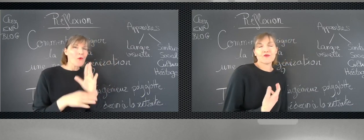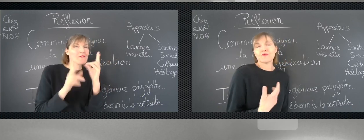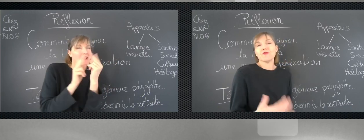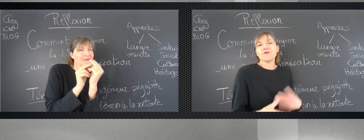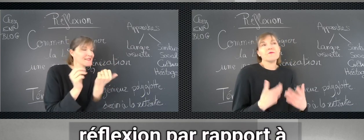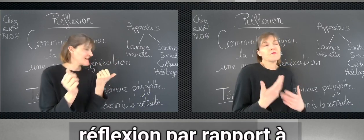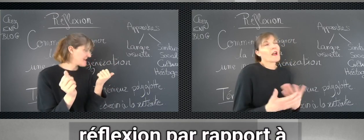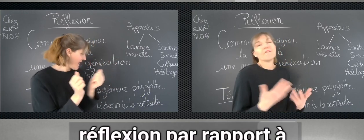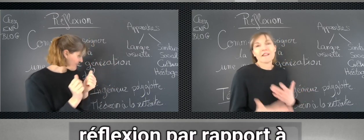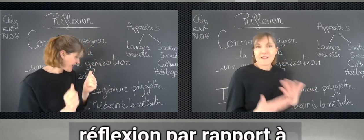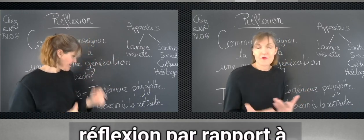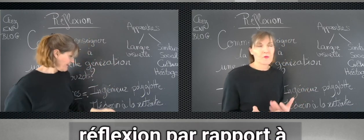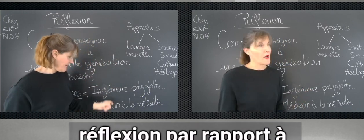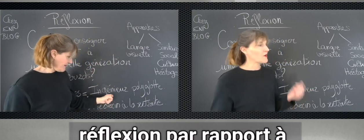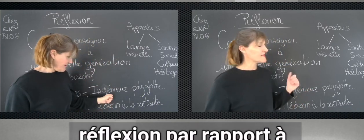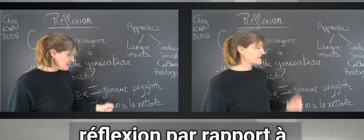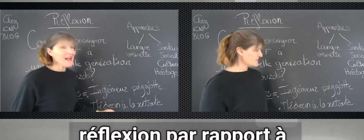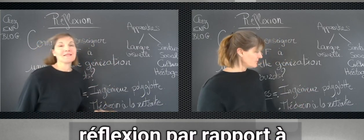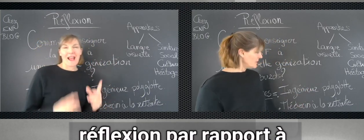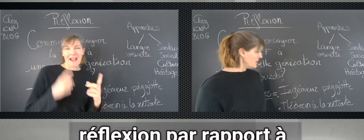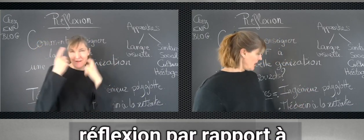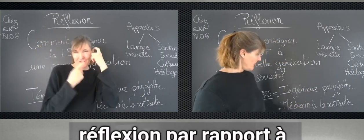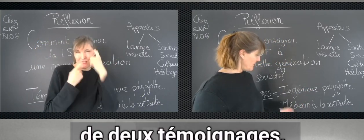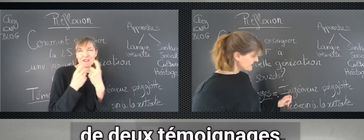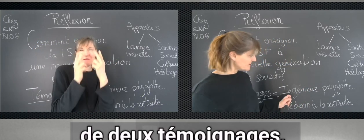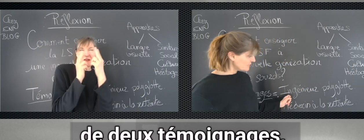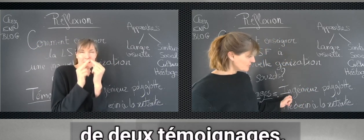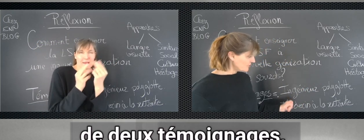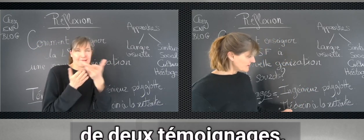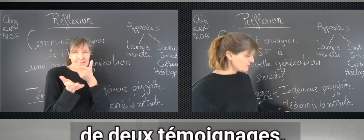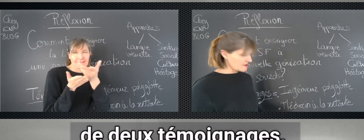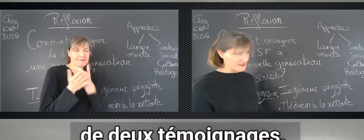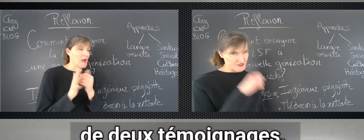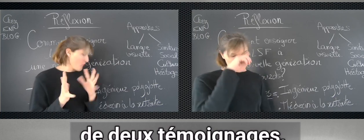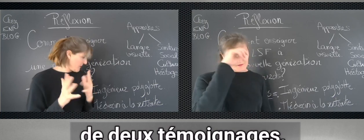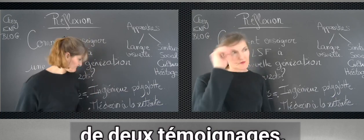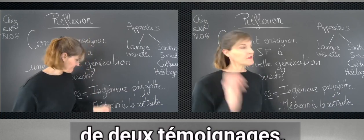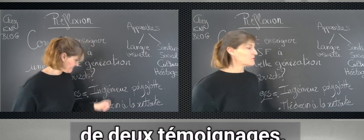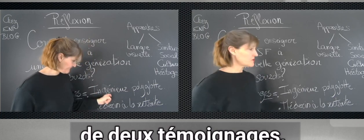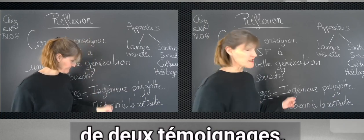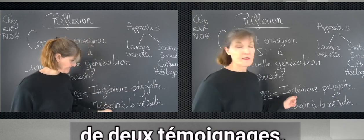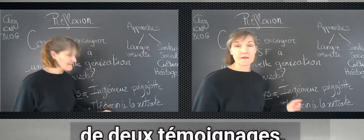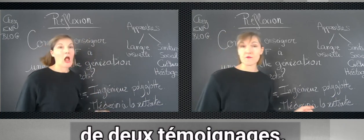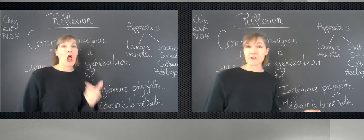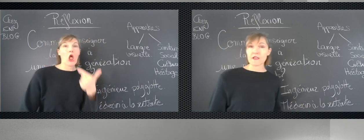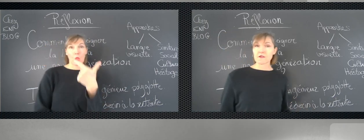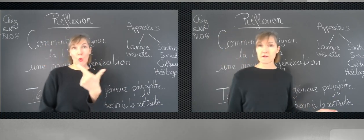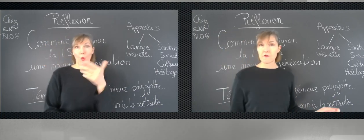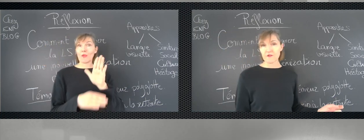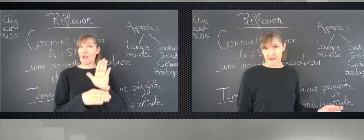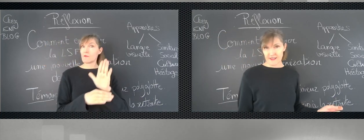réflexion par rapport à cette question à partir de deux témoignages. Deux témoignages, c des témoignages authentiques.